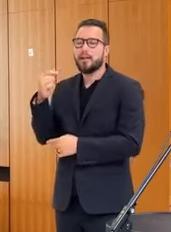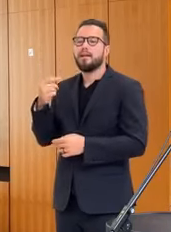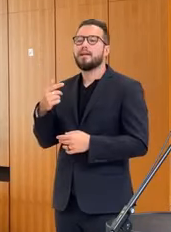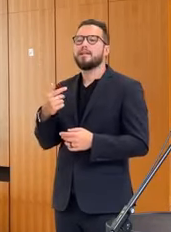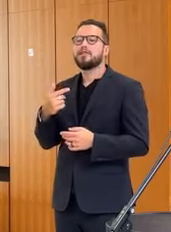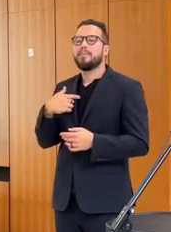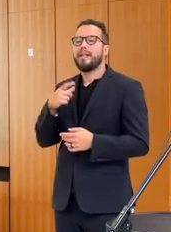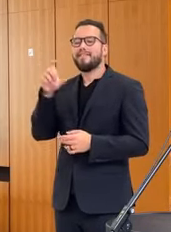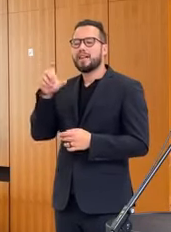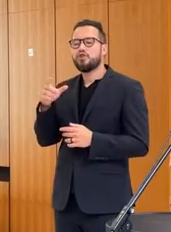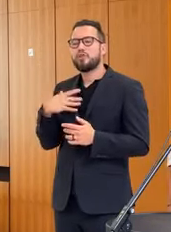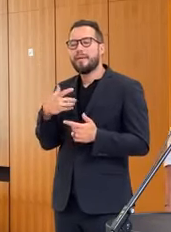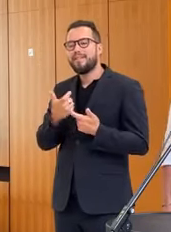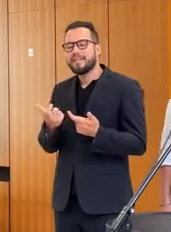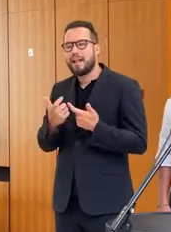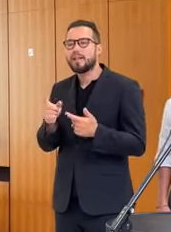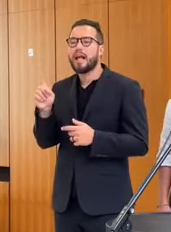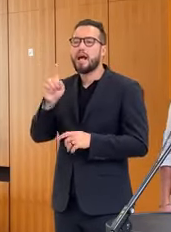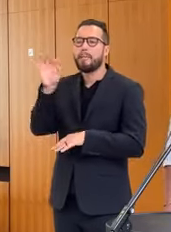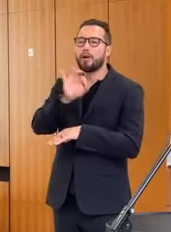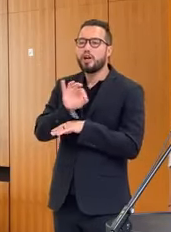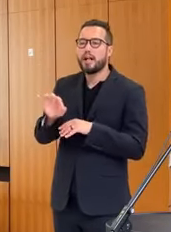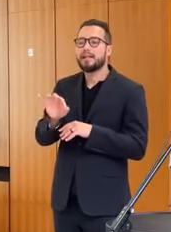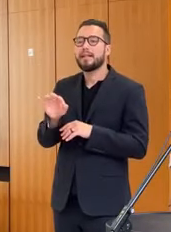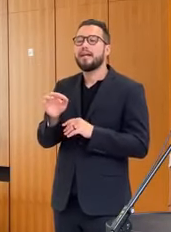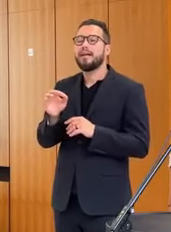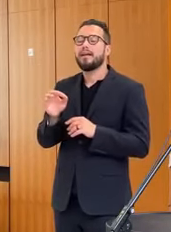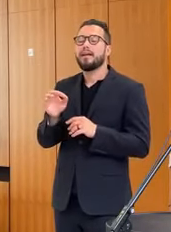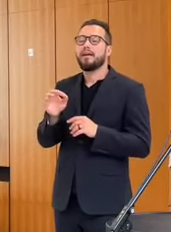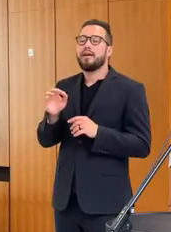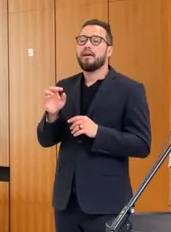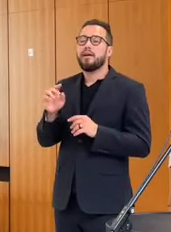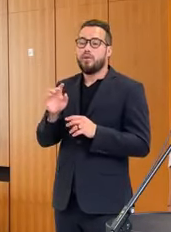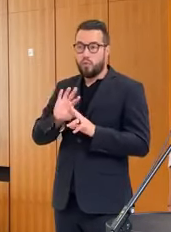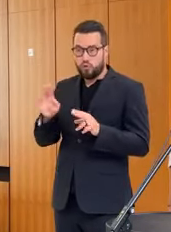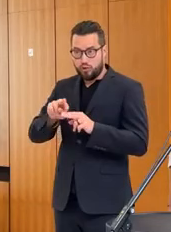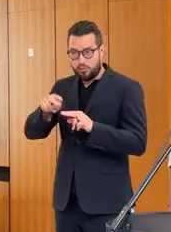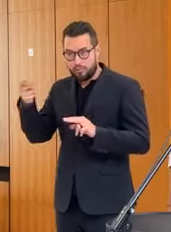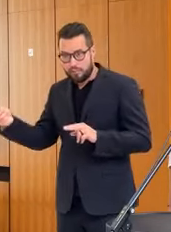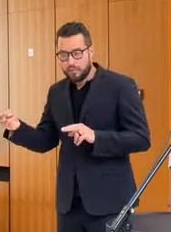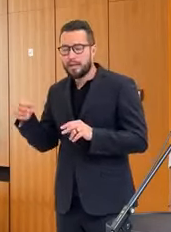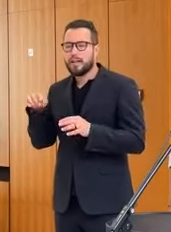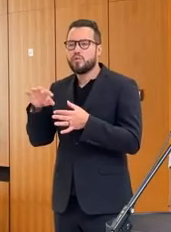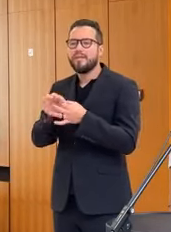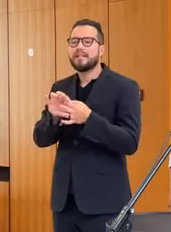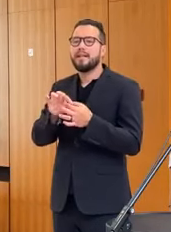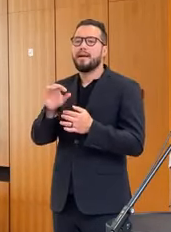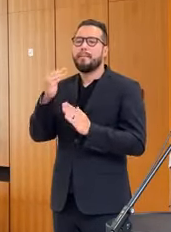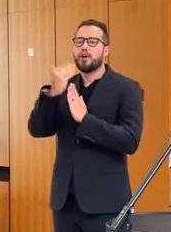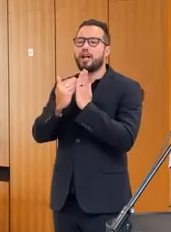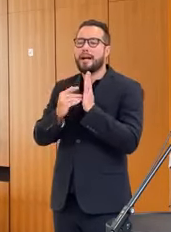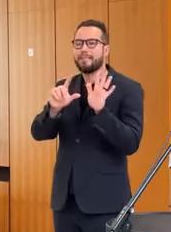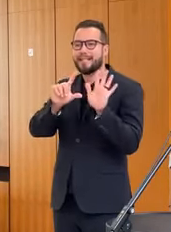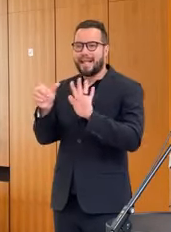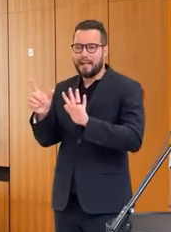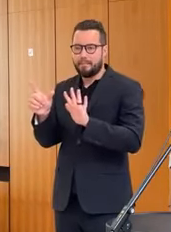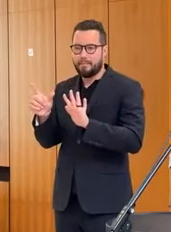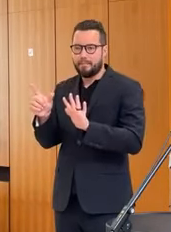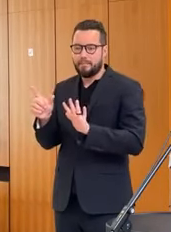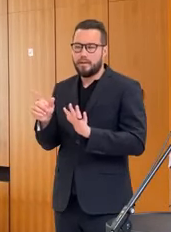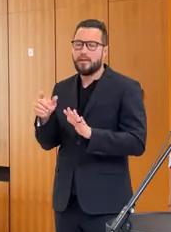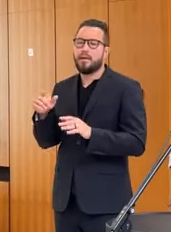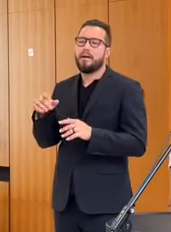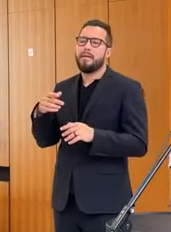stav implementácie projektov z prioritnej osy 7, operačného programu Integrovaná infraštruktúra, pre ktorý pôsobí